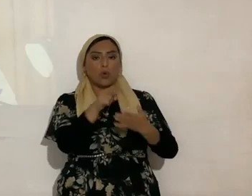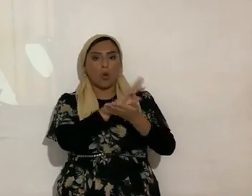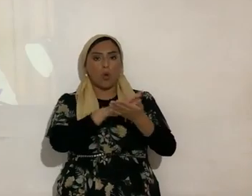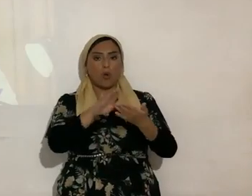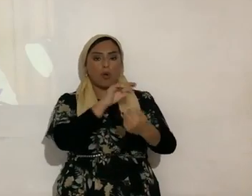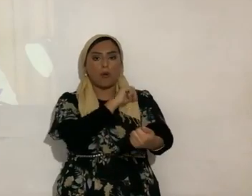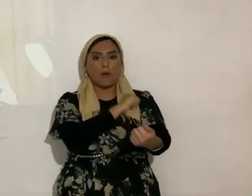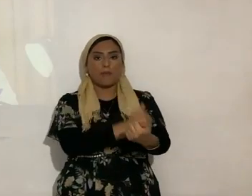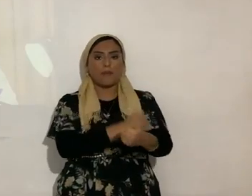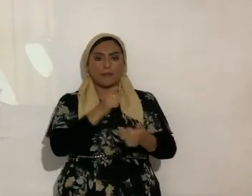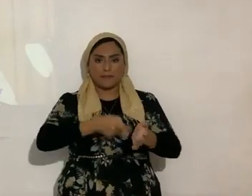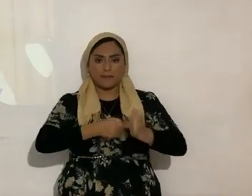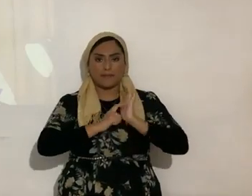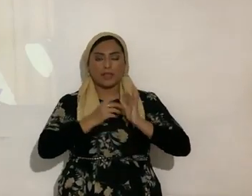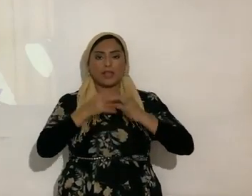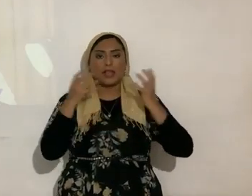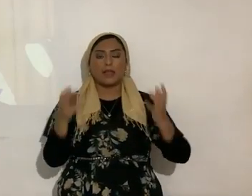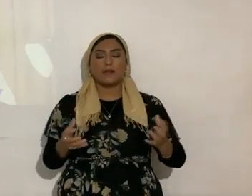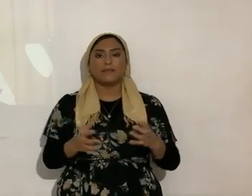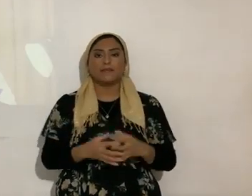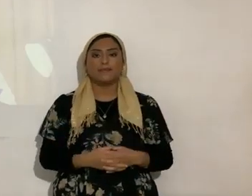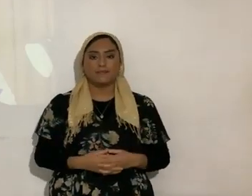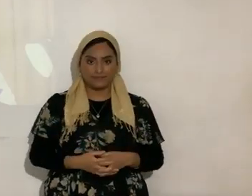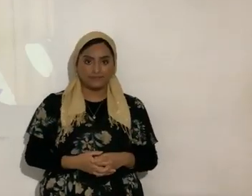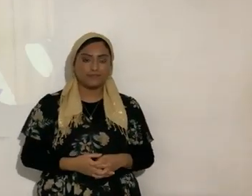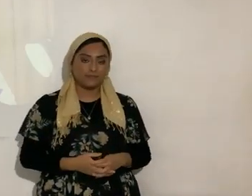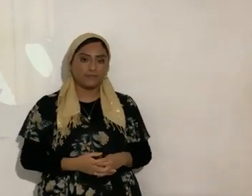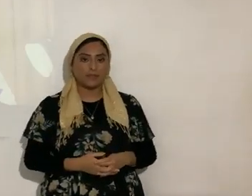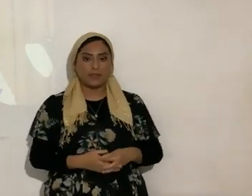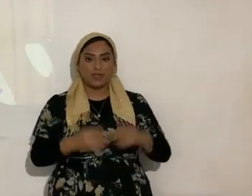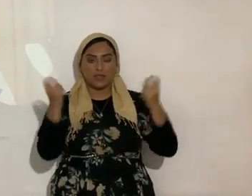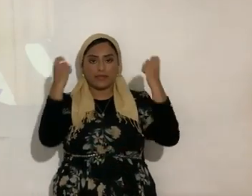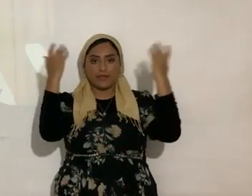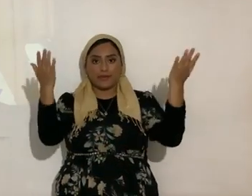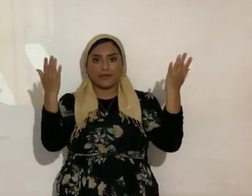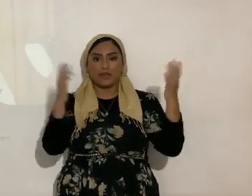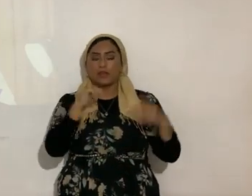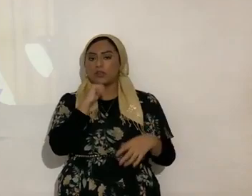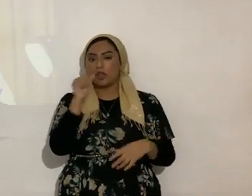exija mucho, aleluya, no hay otra forma, los rebeldes no se van a salvar,